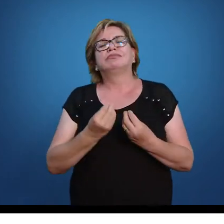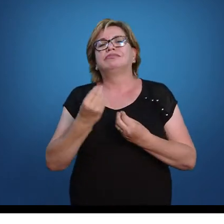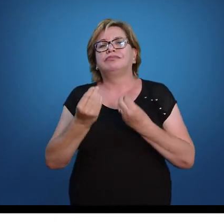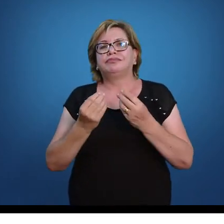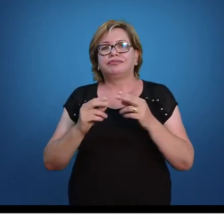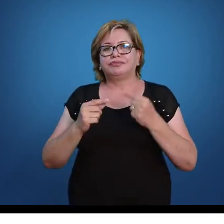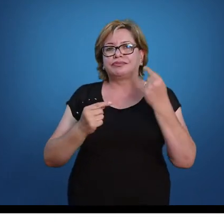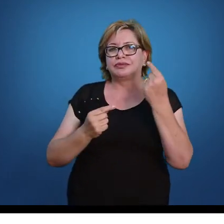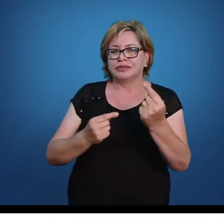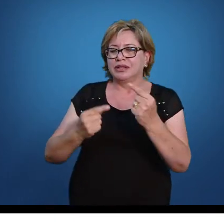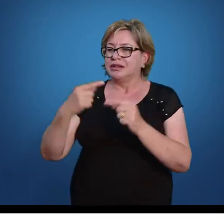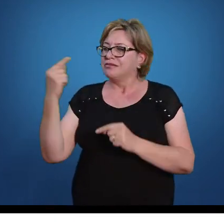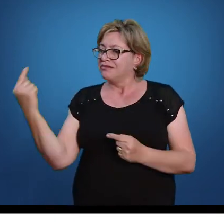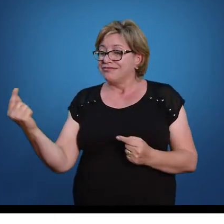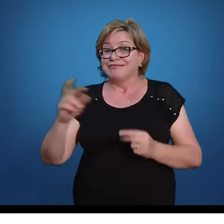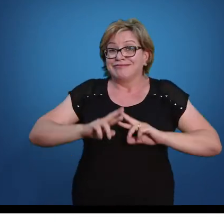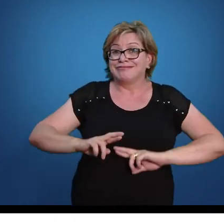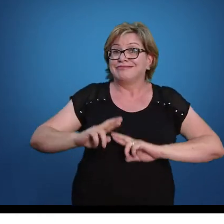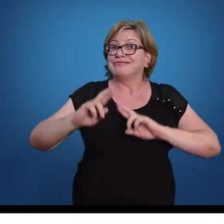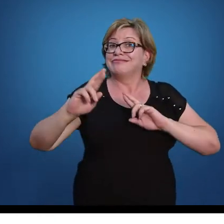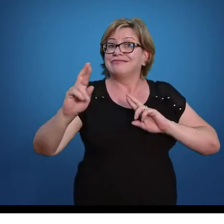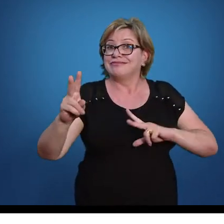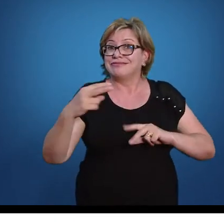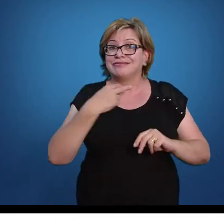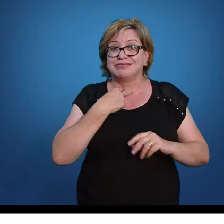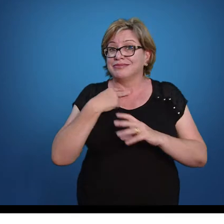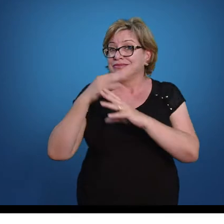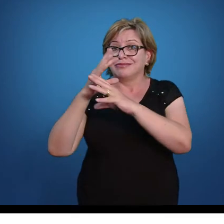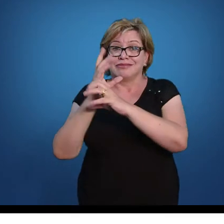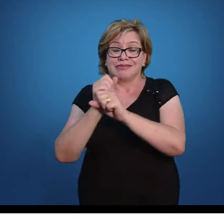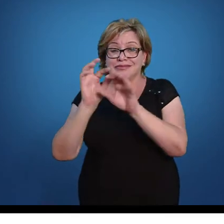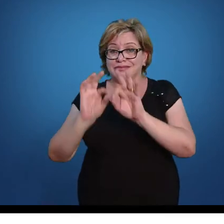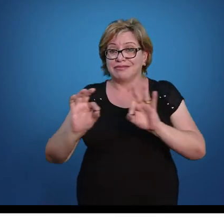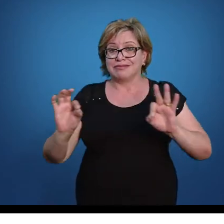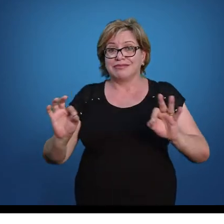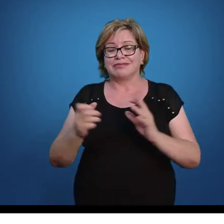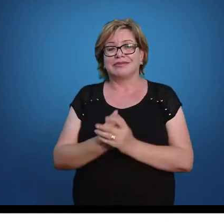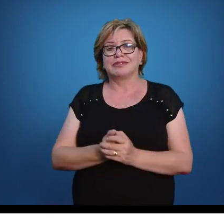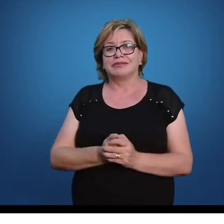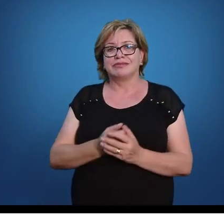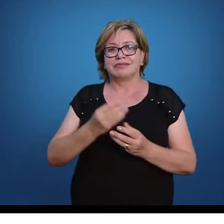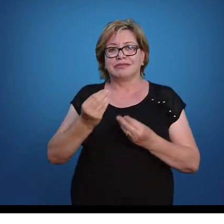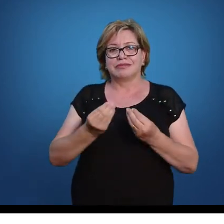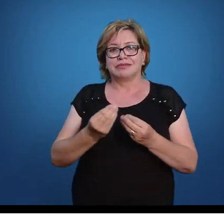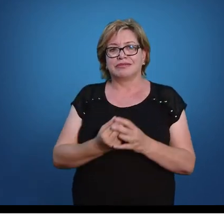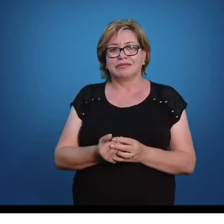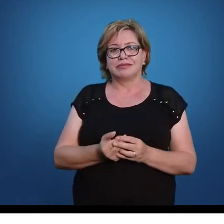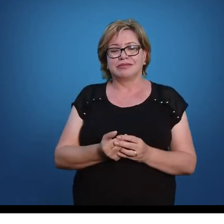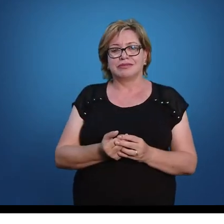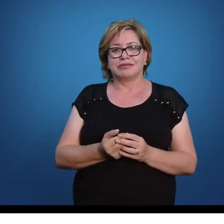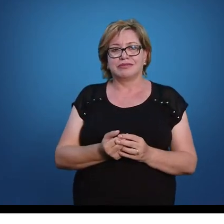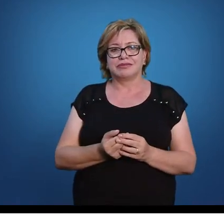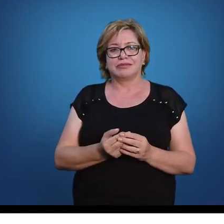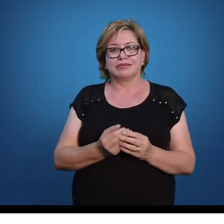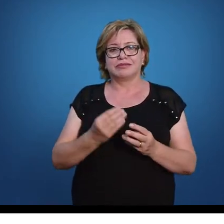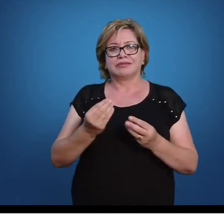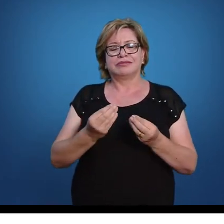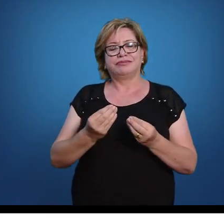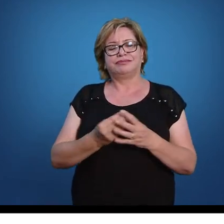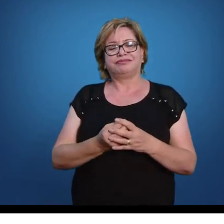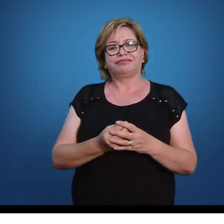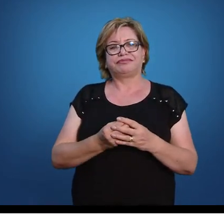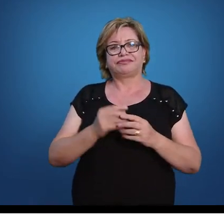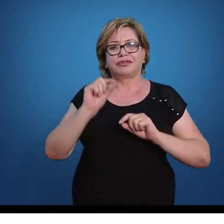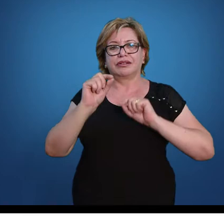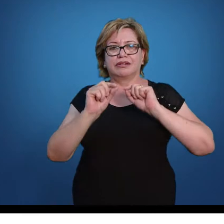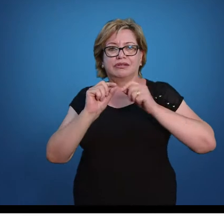valores diferentes. Então, isso não pode ser feito dessa maneira, só somando parte de cima com a de cima e de baixo com de